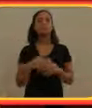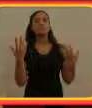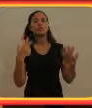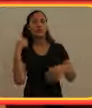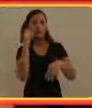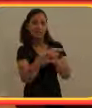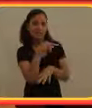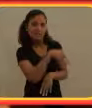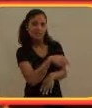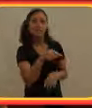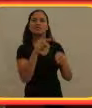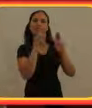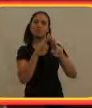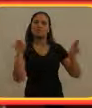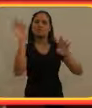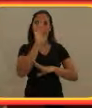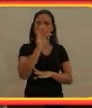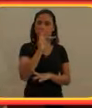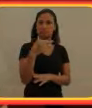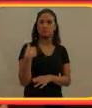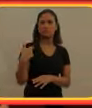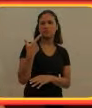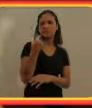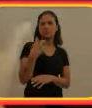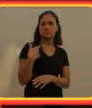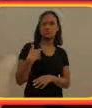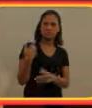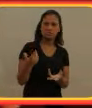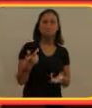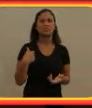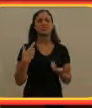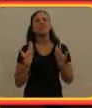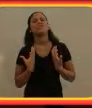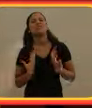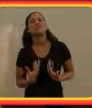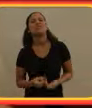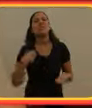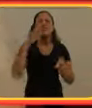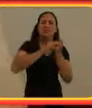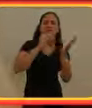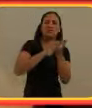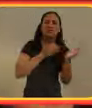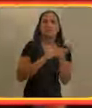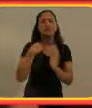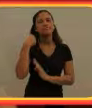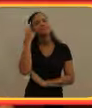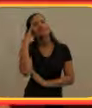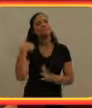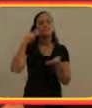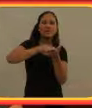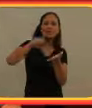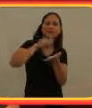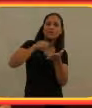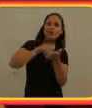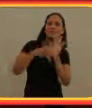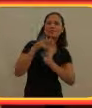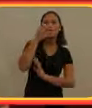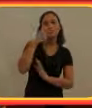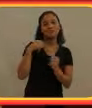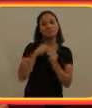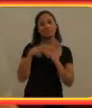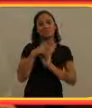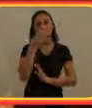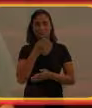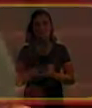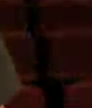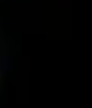Quando eu entrei na universidade, quando eu tinha 20 anos de idade, eu estava cansado de copiar as coisas. Eu queria escrever minhas próprias músicas. Então eu fiz